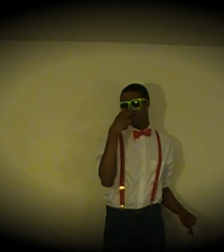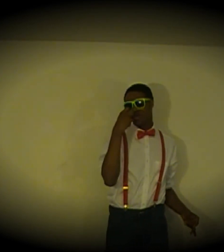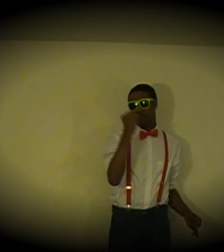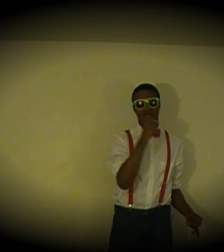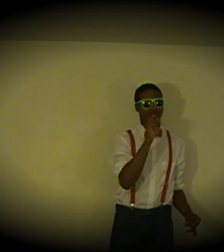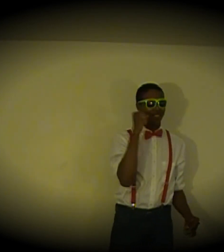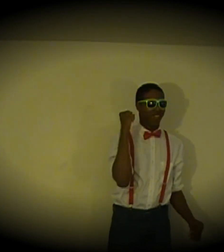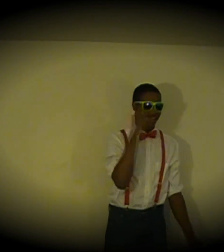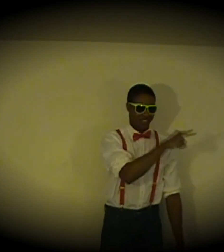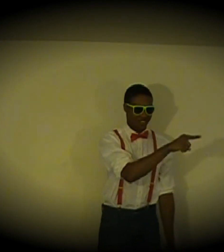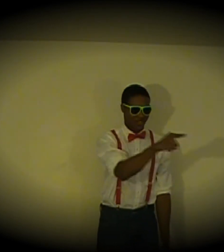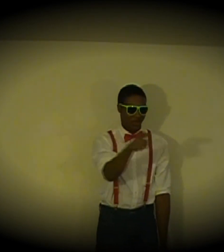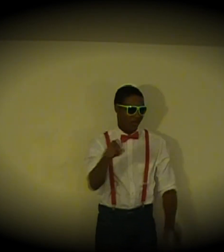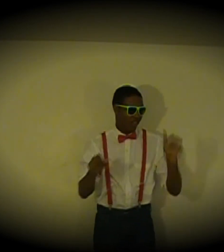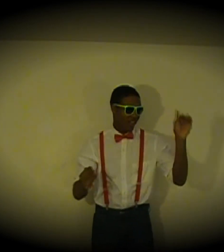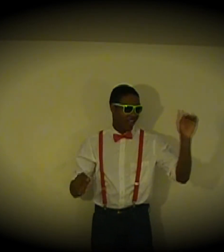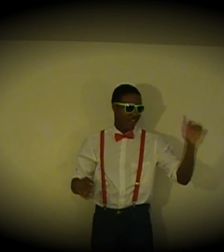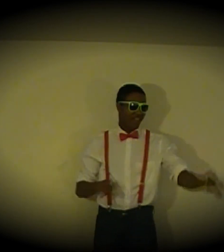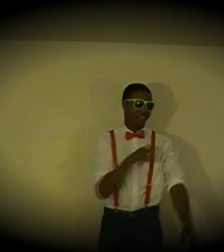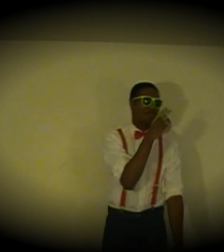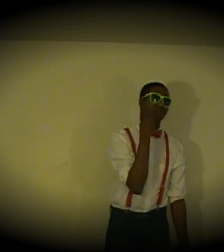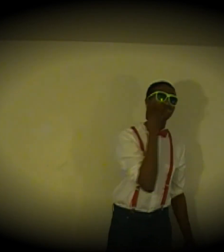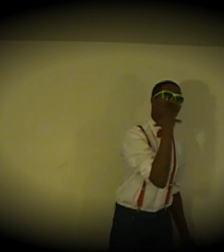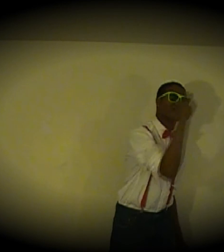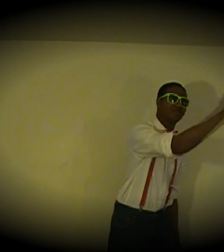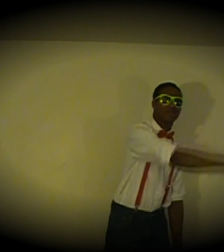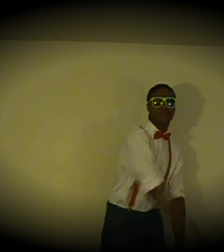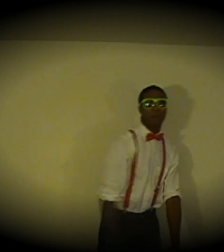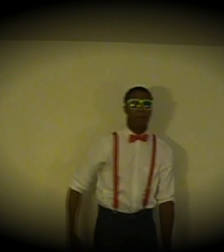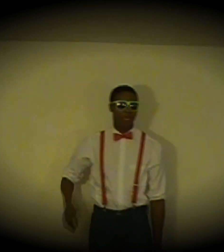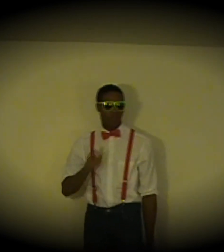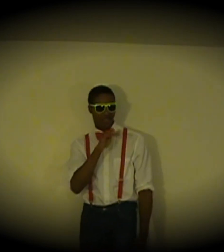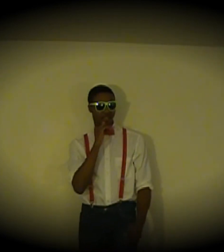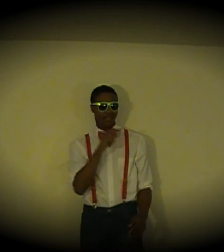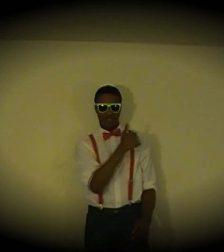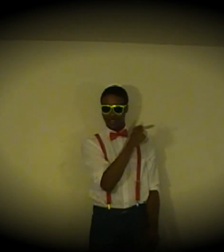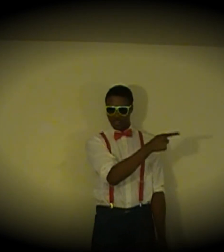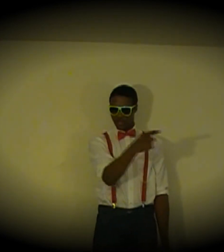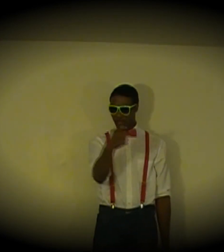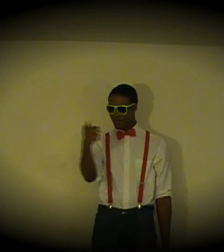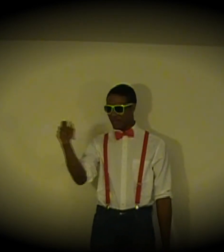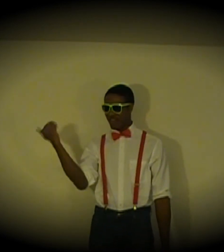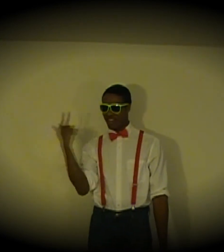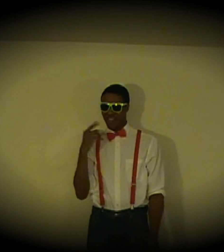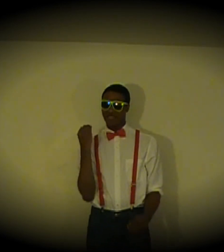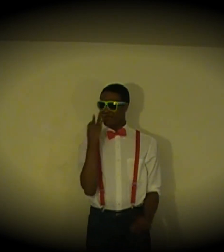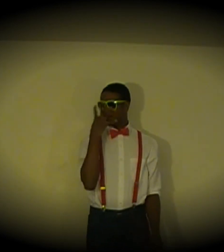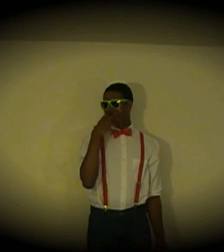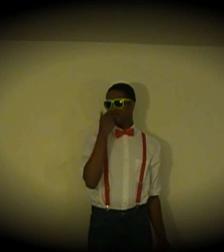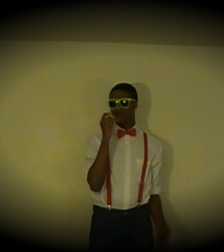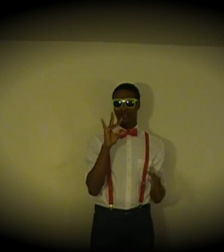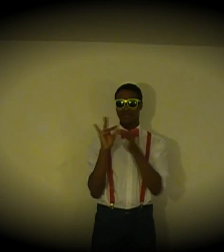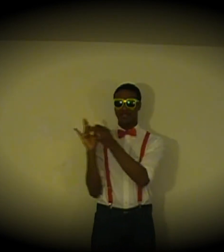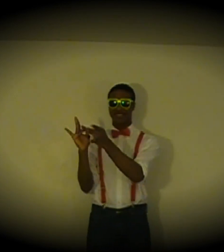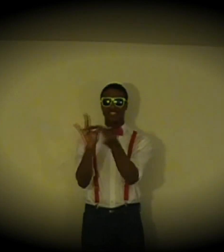그래 바로 너 아름다워 사랑스러워 그래 너